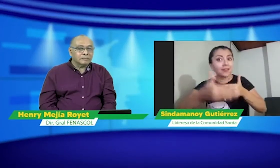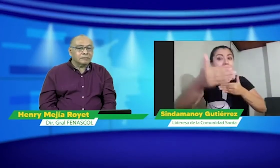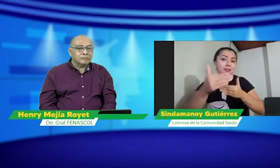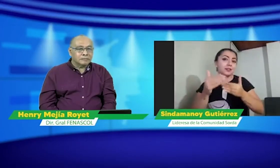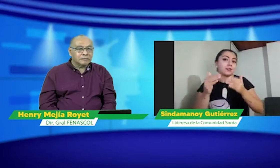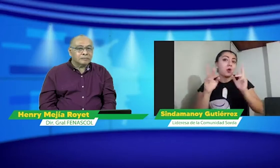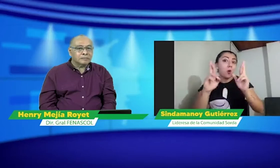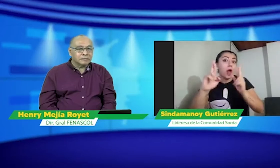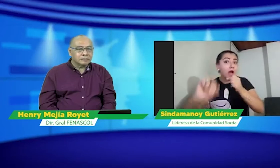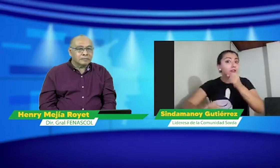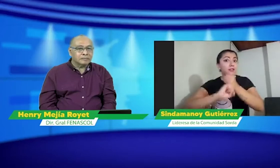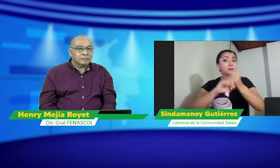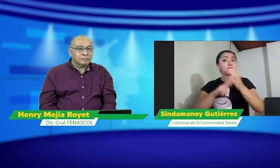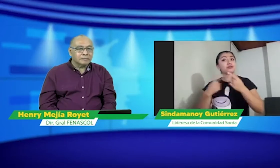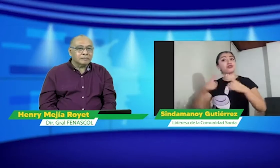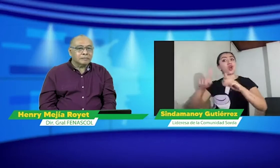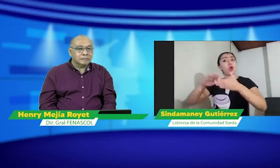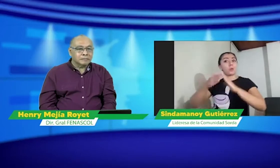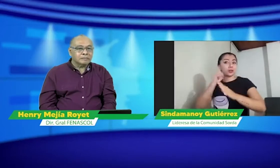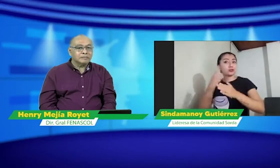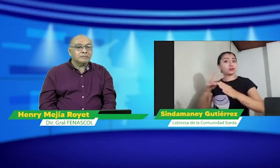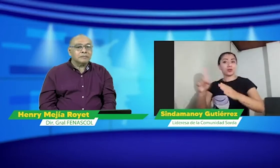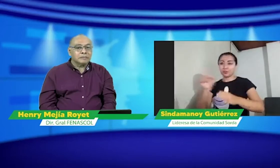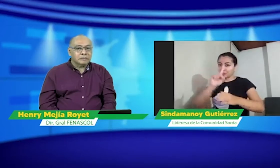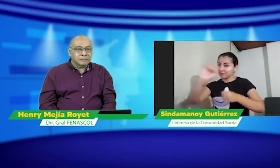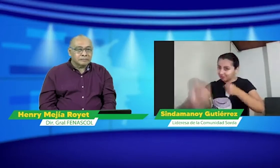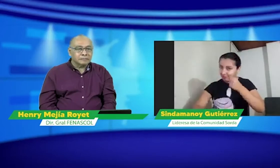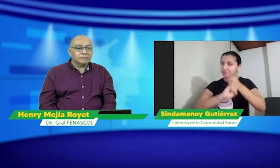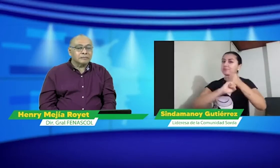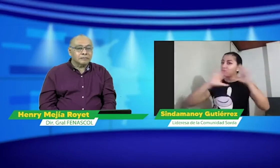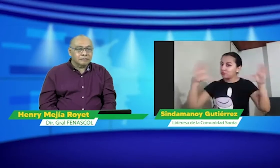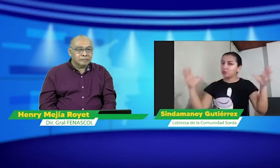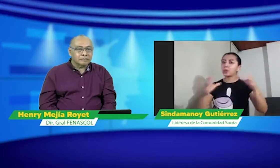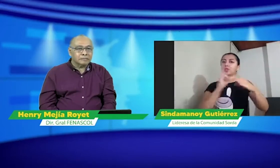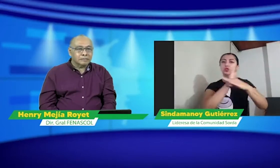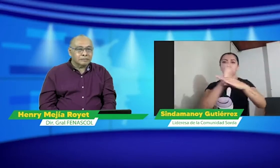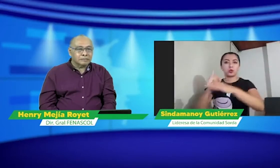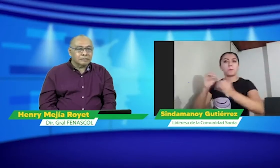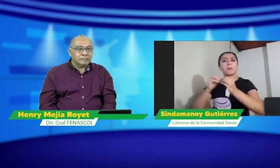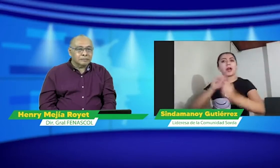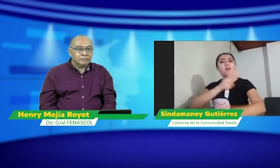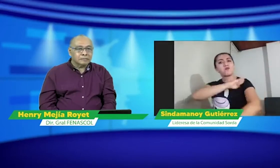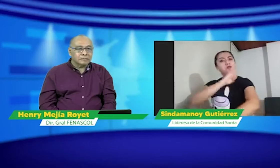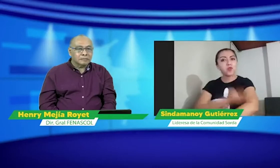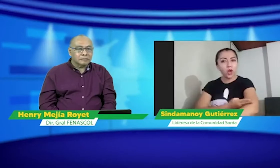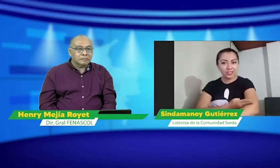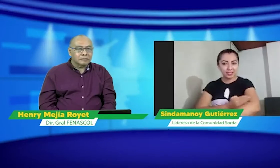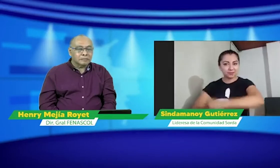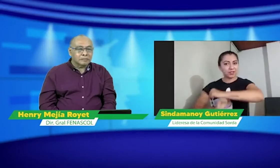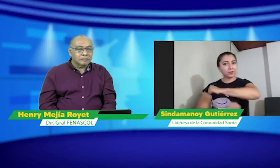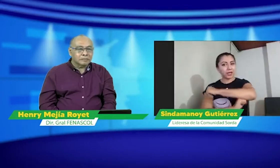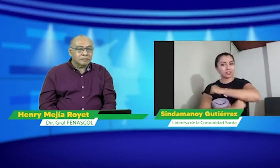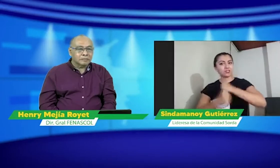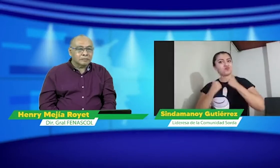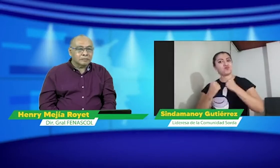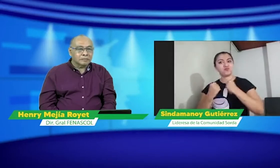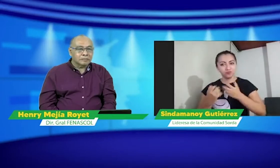la aplicación de esta ley de aquí en adelante porque no solamente tenemos que hablar de la comunidad sorda como tal sino